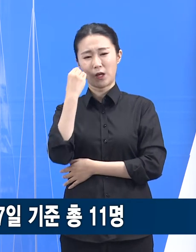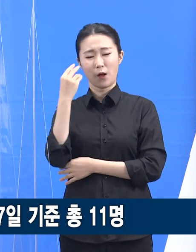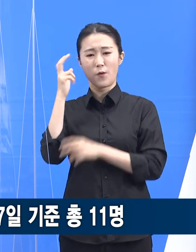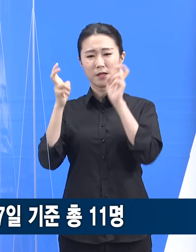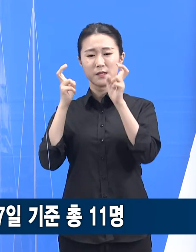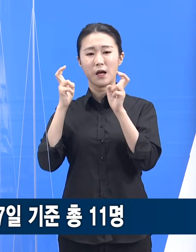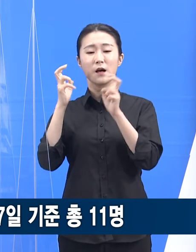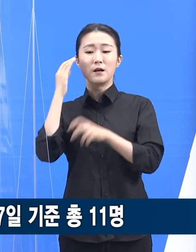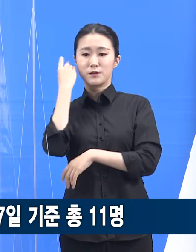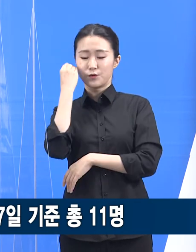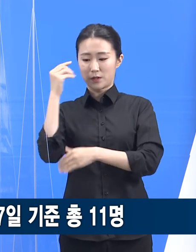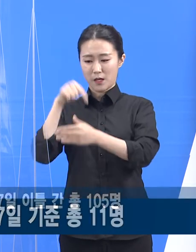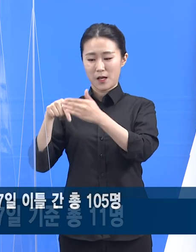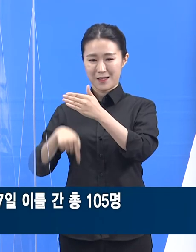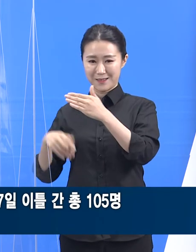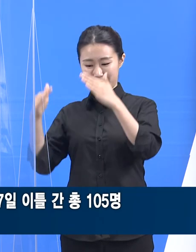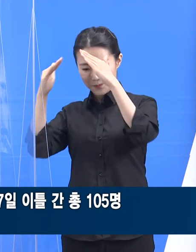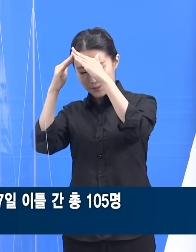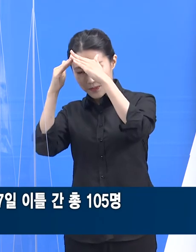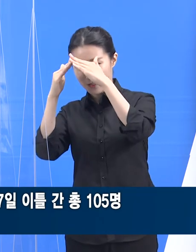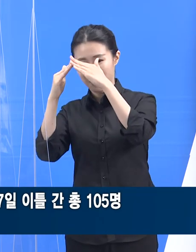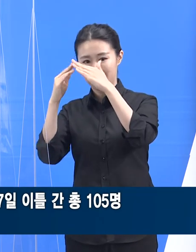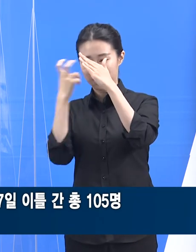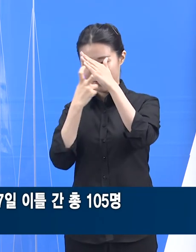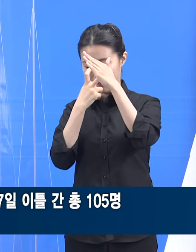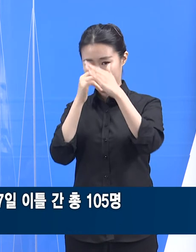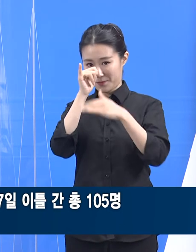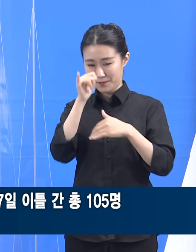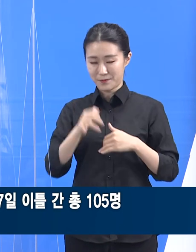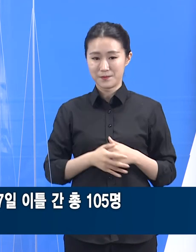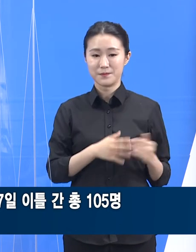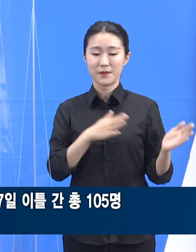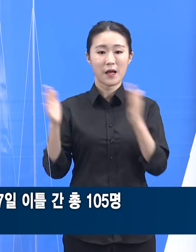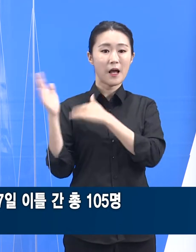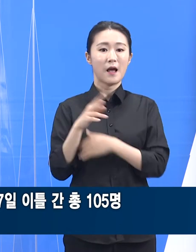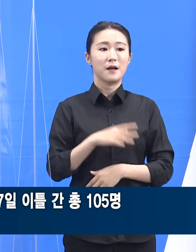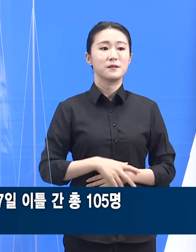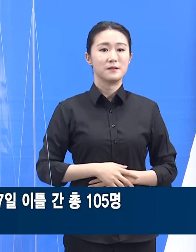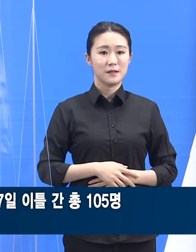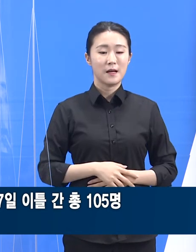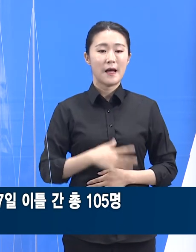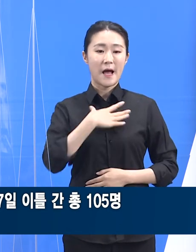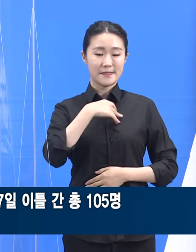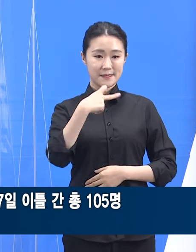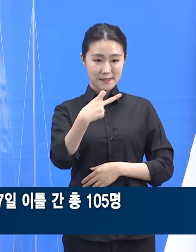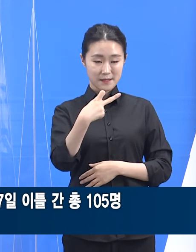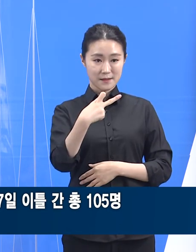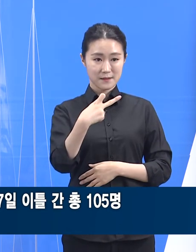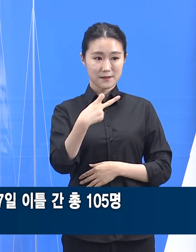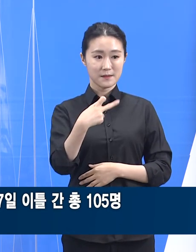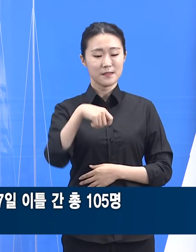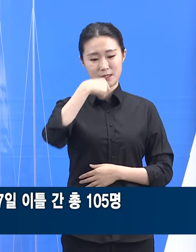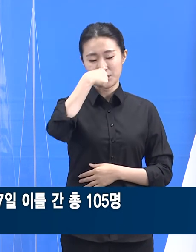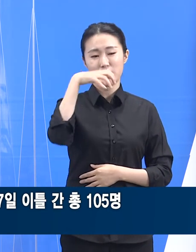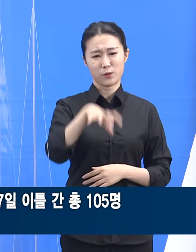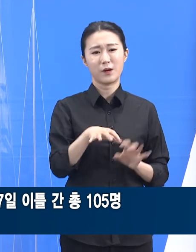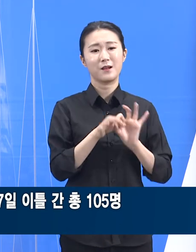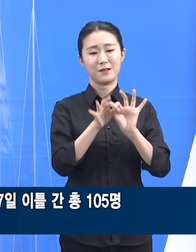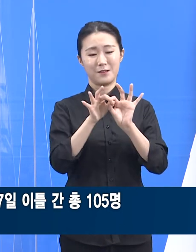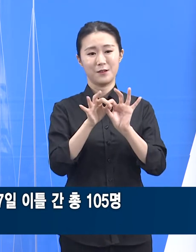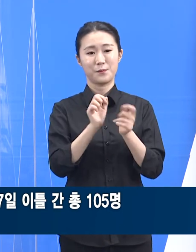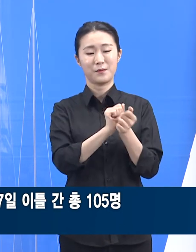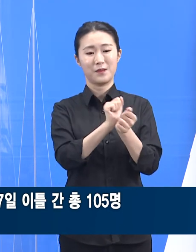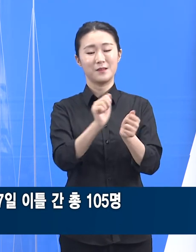다음은 안산시 외국인 사업장 집단관념 사례입니다. 안산시에 소재한 외국인 사업장 등지에서 26일